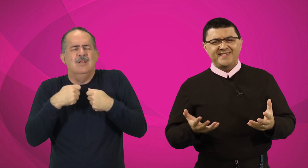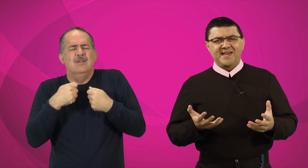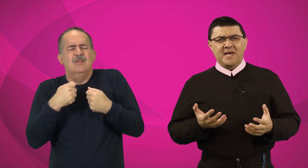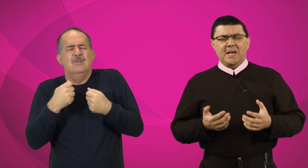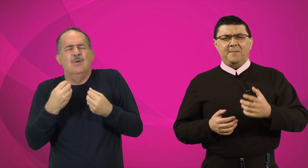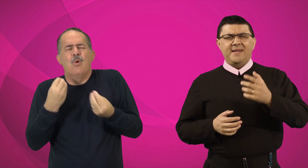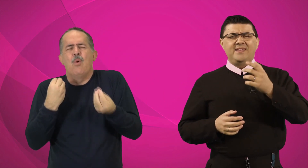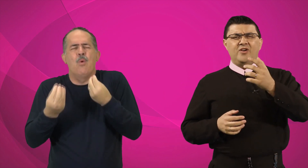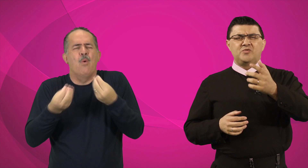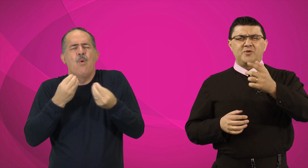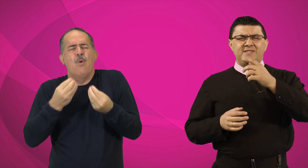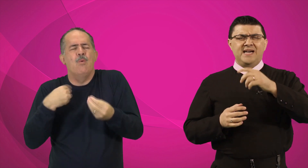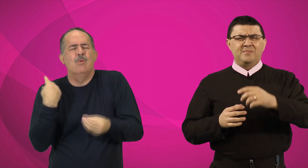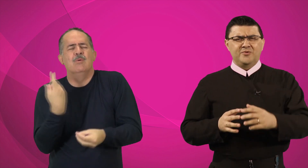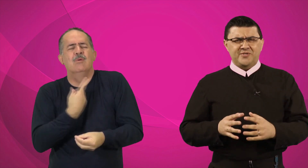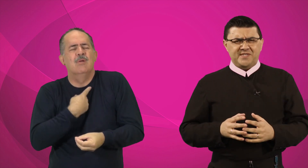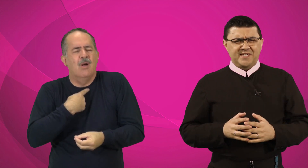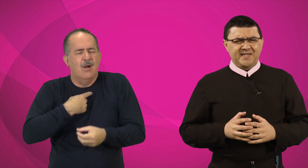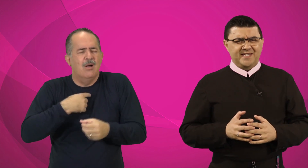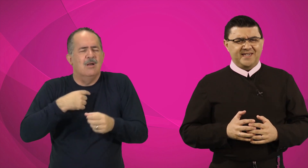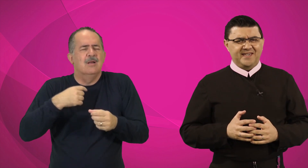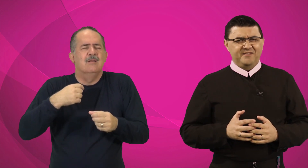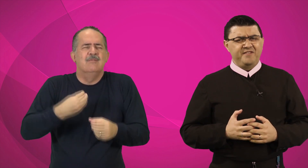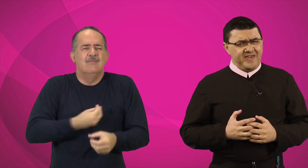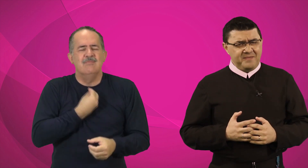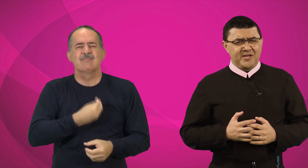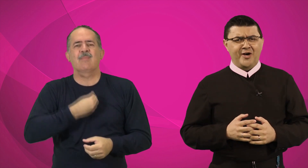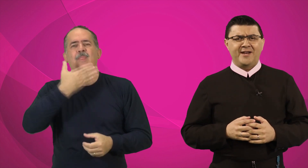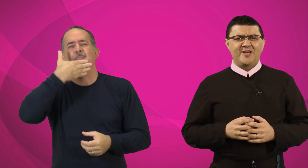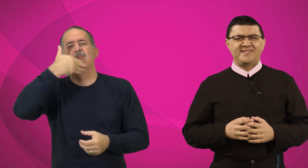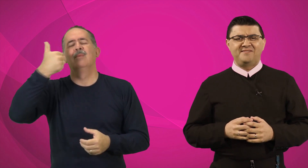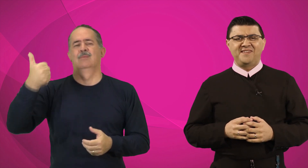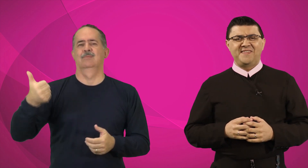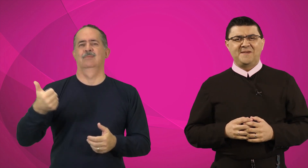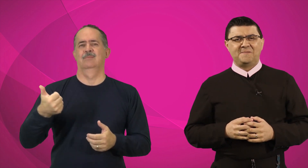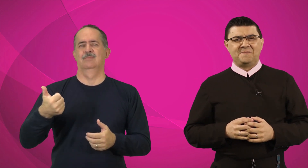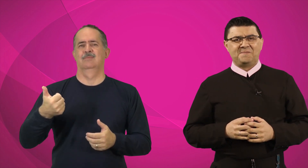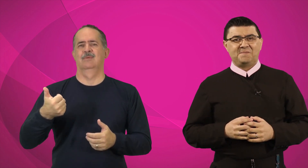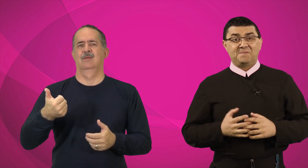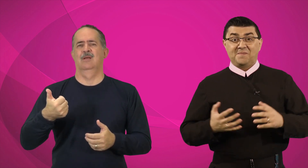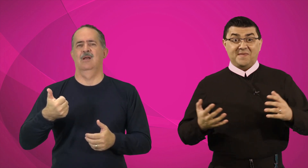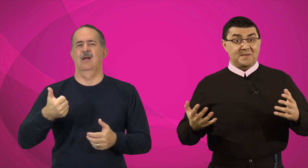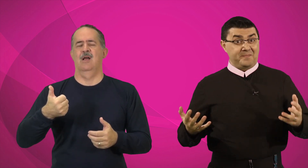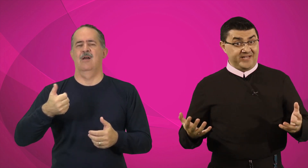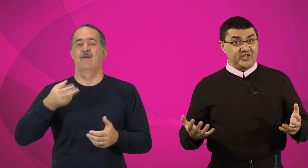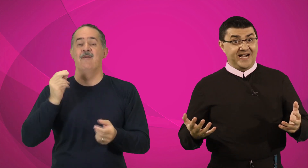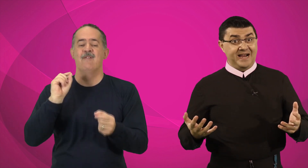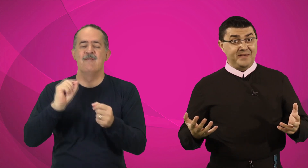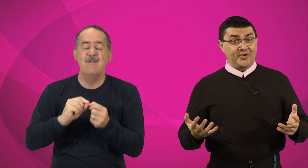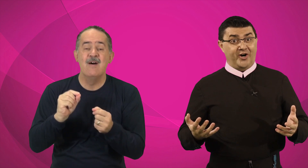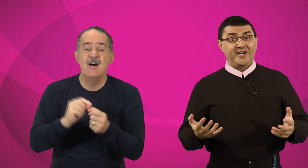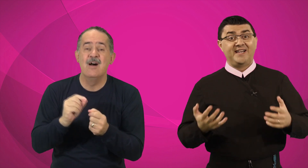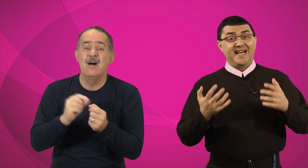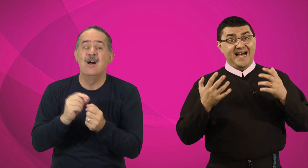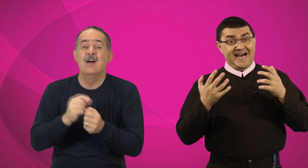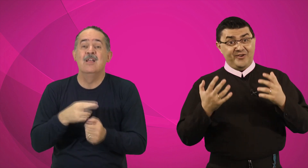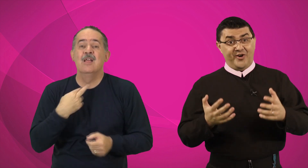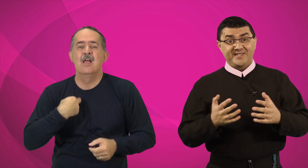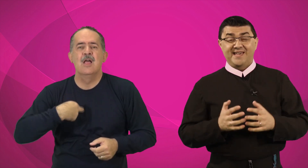para que nós possamos viver melhor a nossa vida. Praticar melhor a nossa